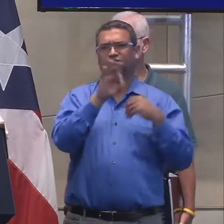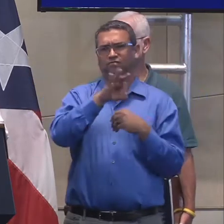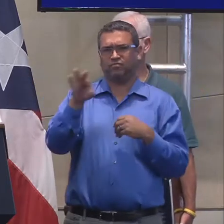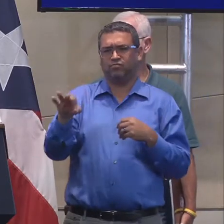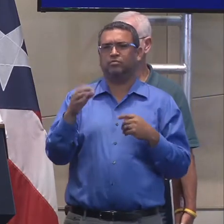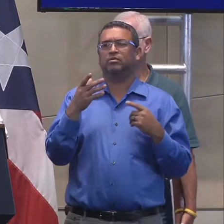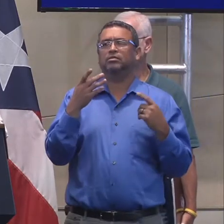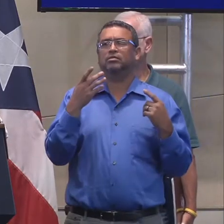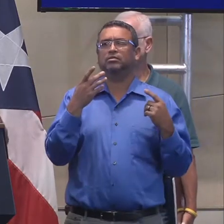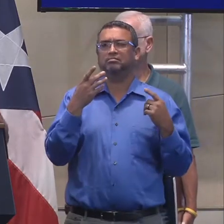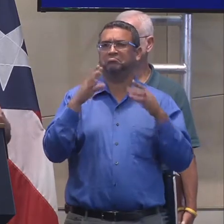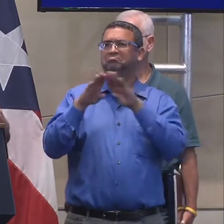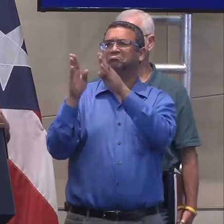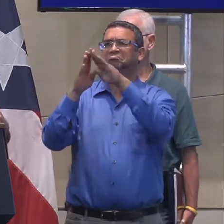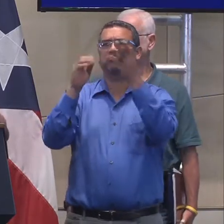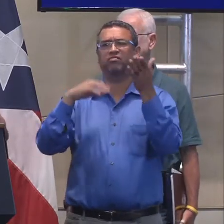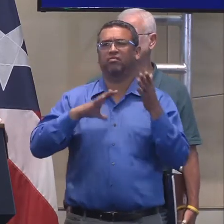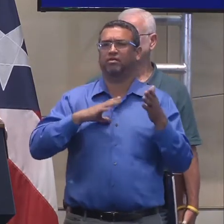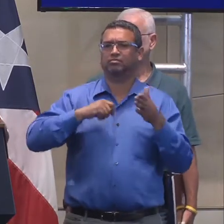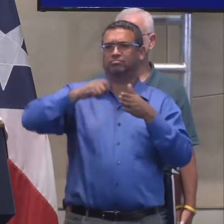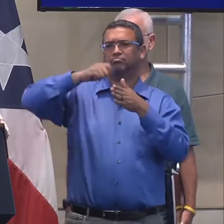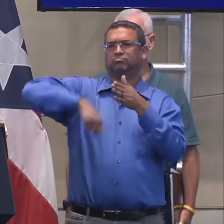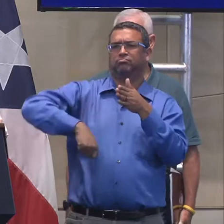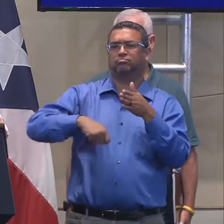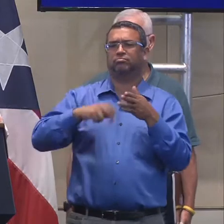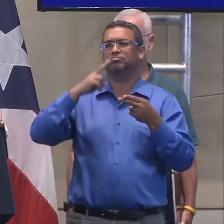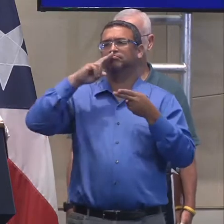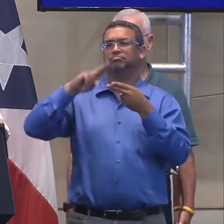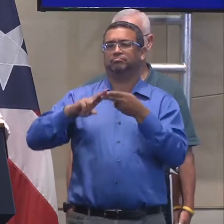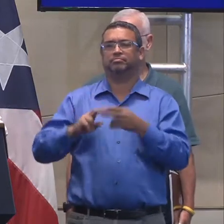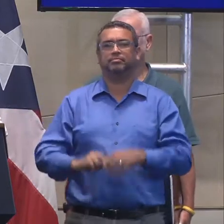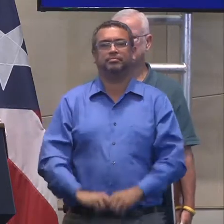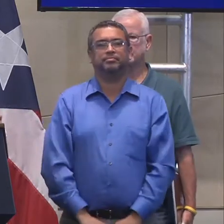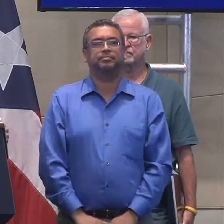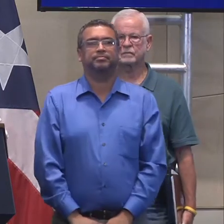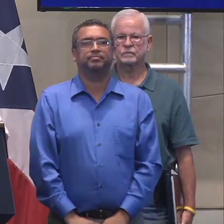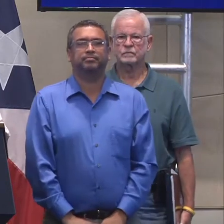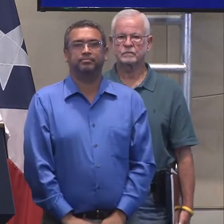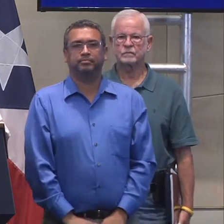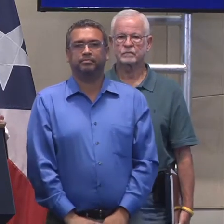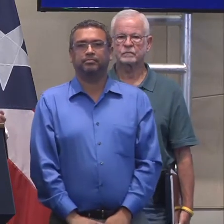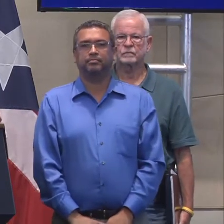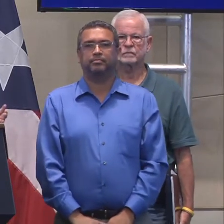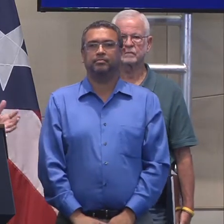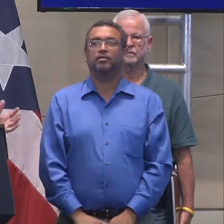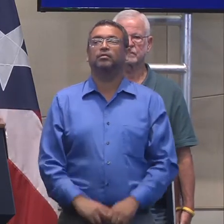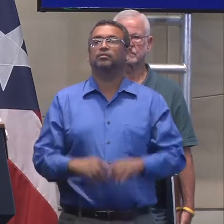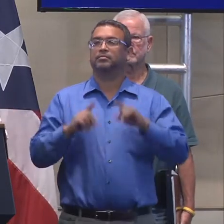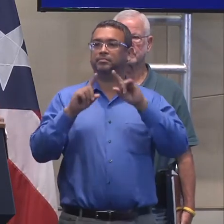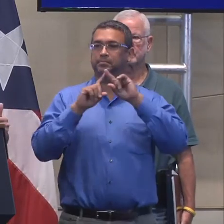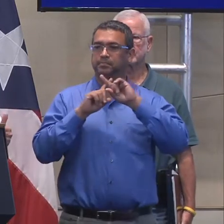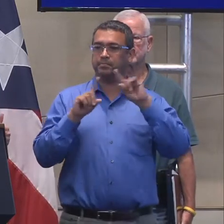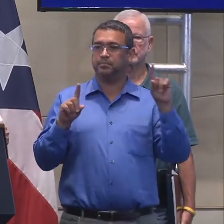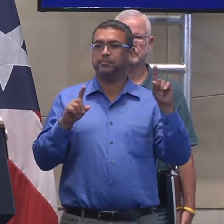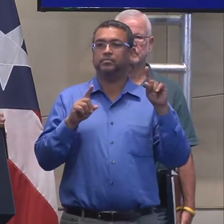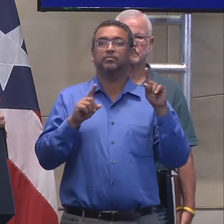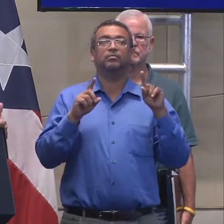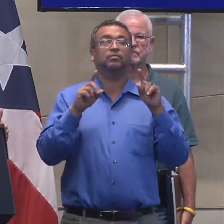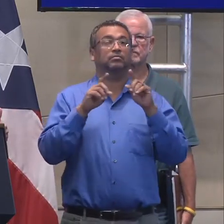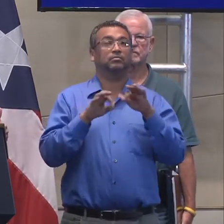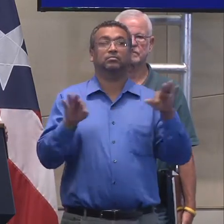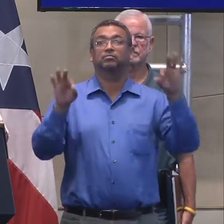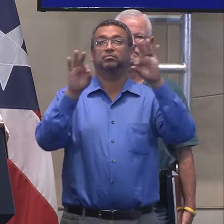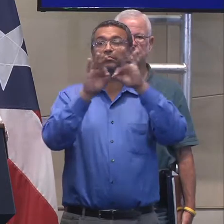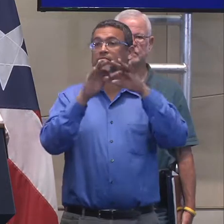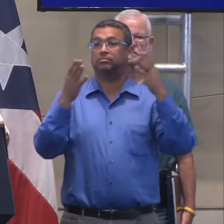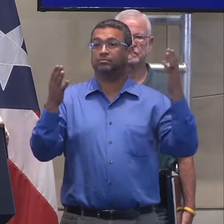Pero el pedido más importante, el más importante, porque estos son administrativos y relativamente pequeños, es su